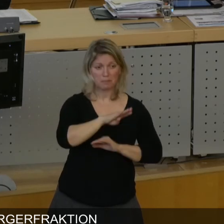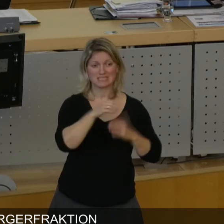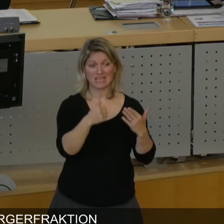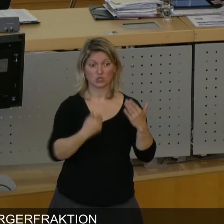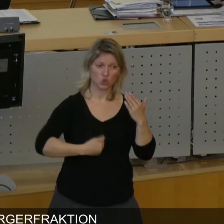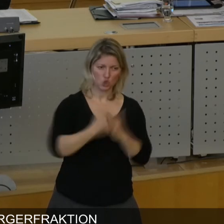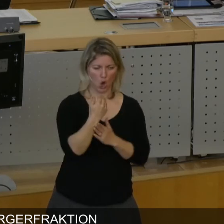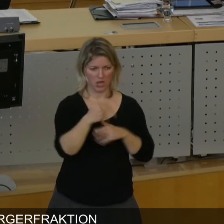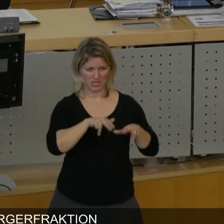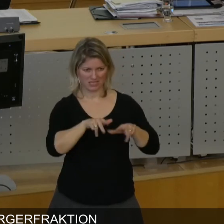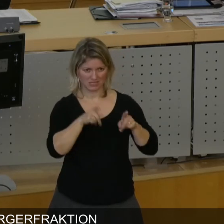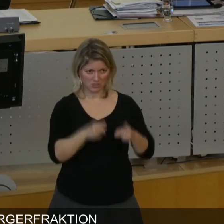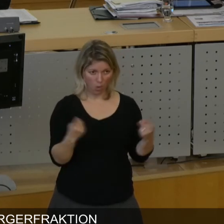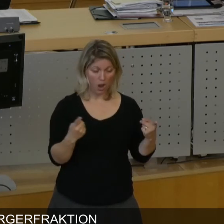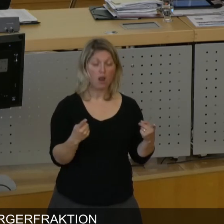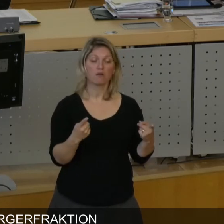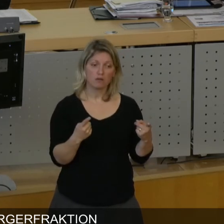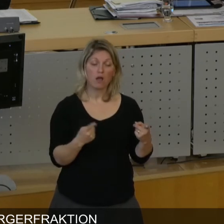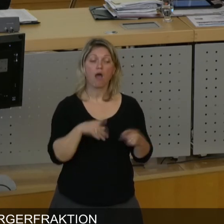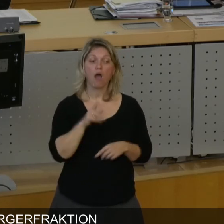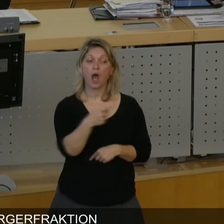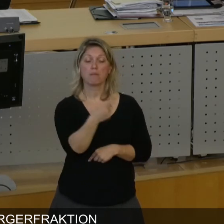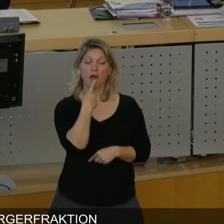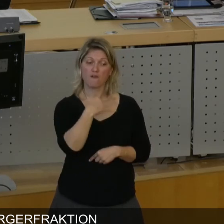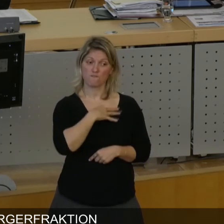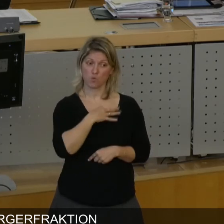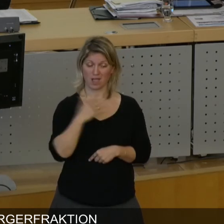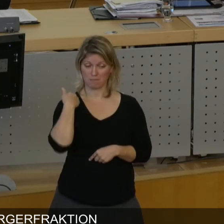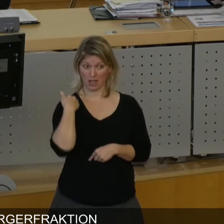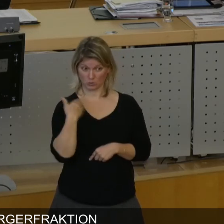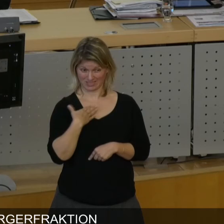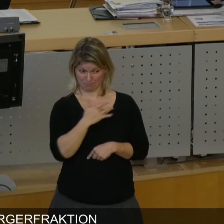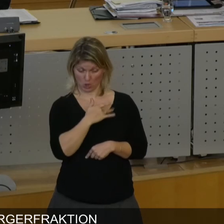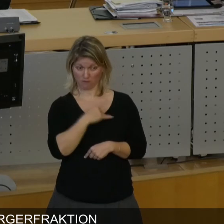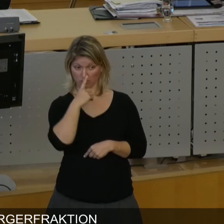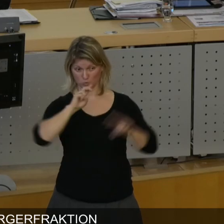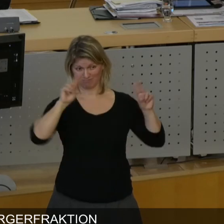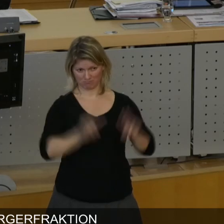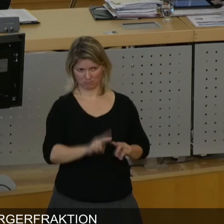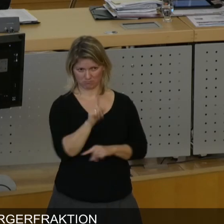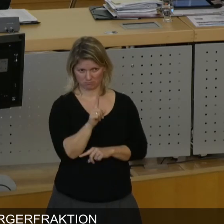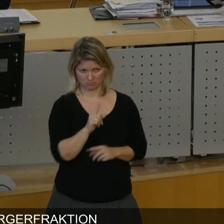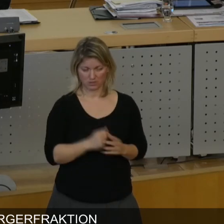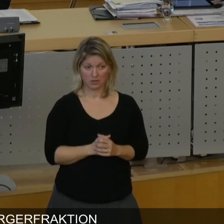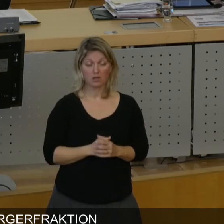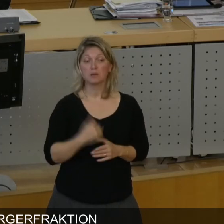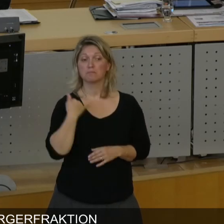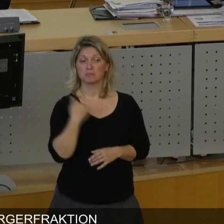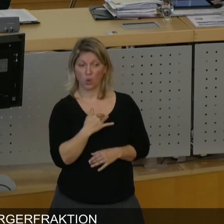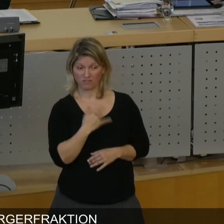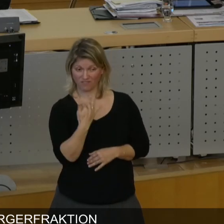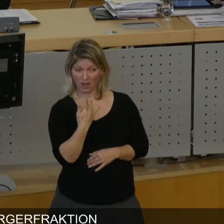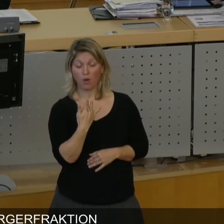errichten lassen, aber mit Minimierung der Belastung für uns, die wir davon betroffen waren. Und betroffen sind viele Bürger.